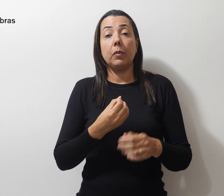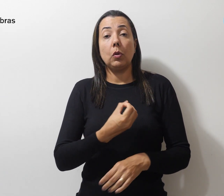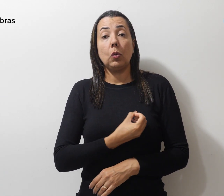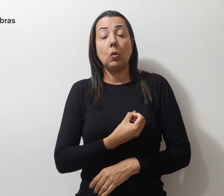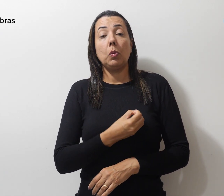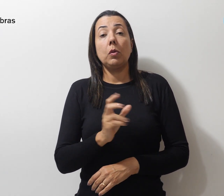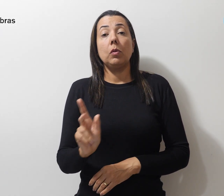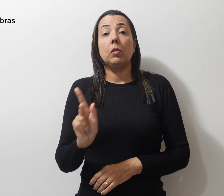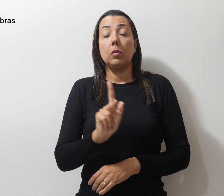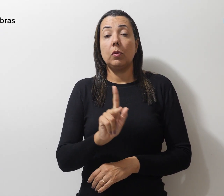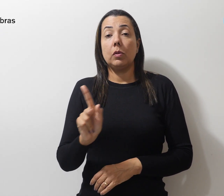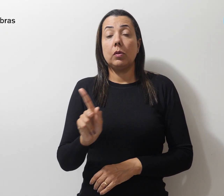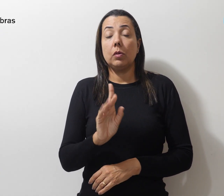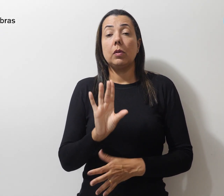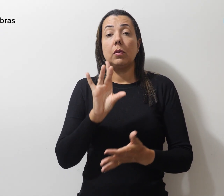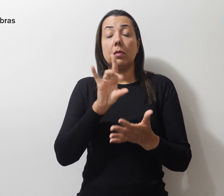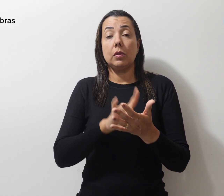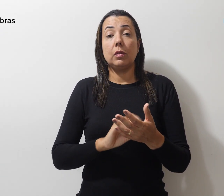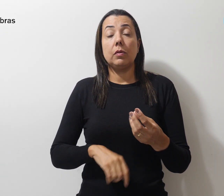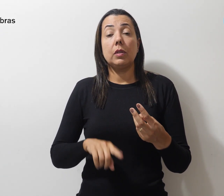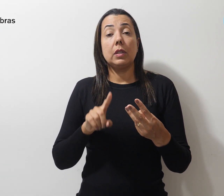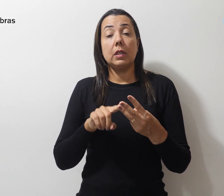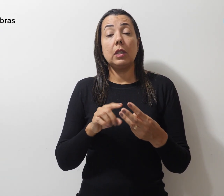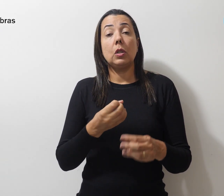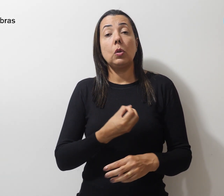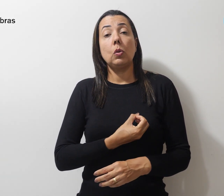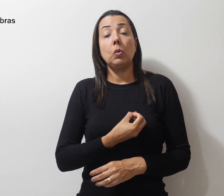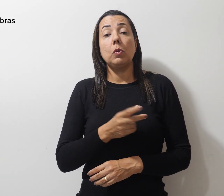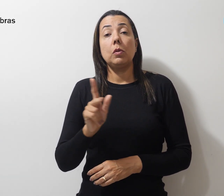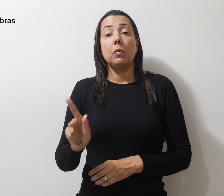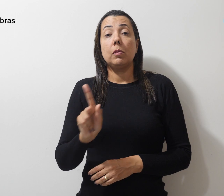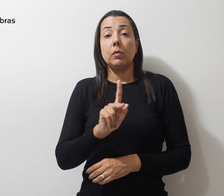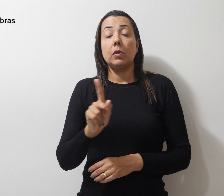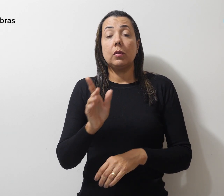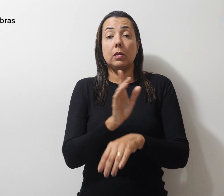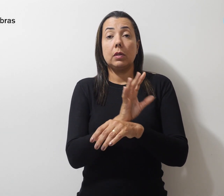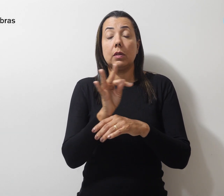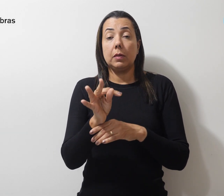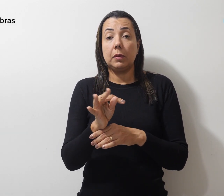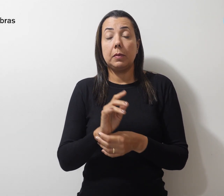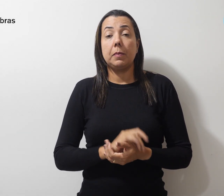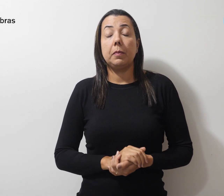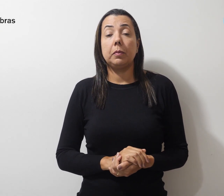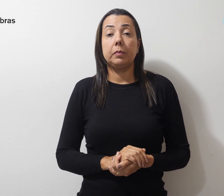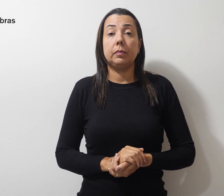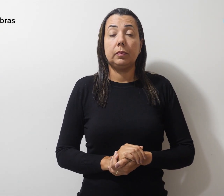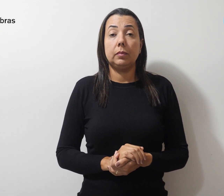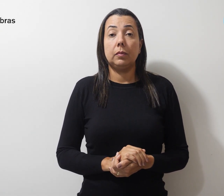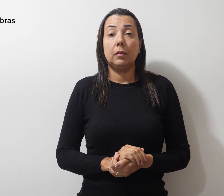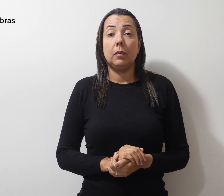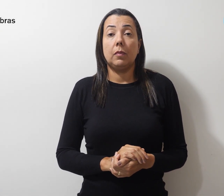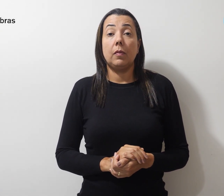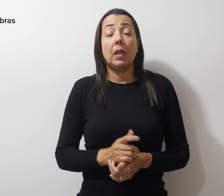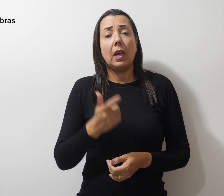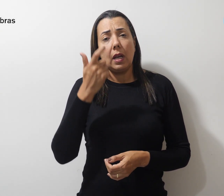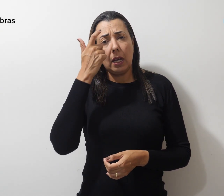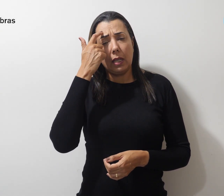professores efetivos e número de professores em contrato temporário. A ideia é que